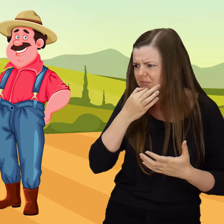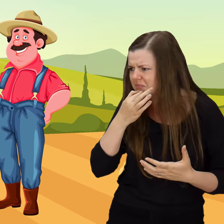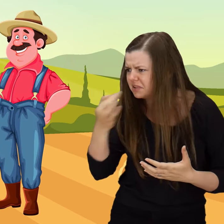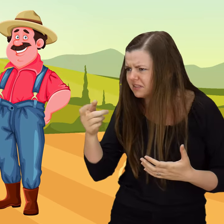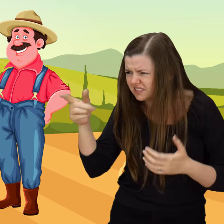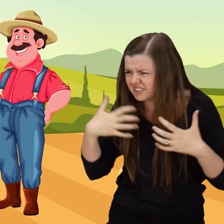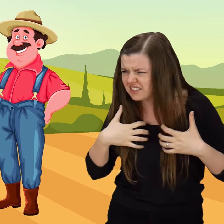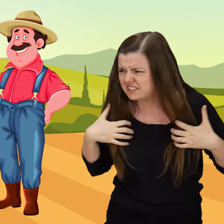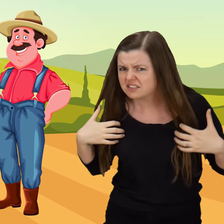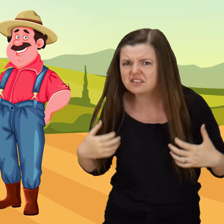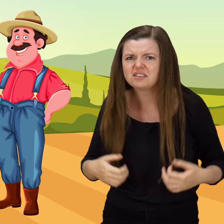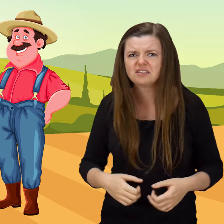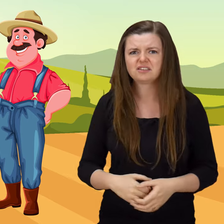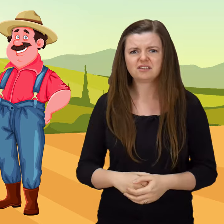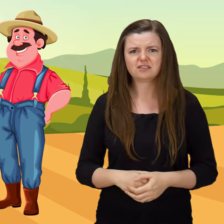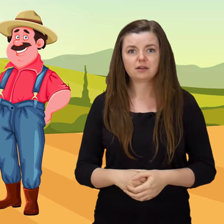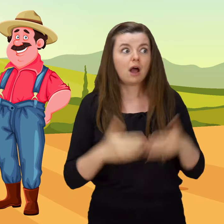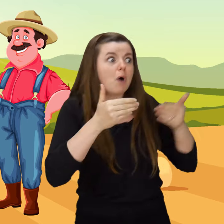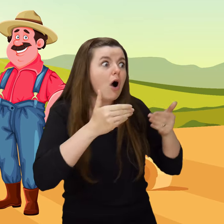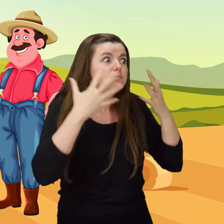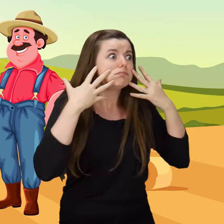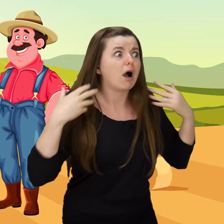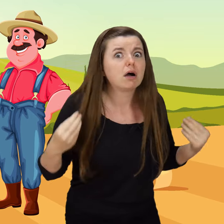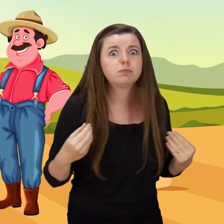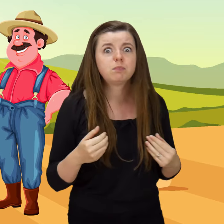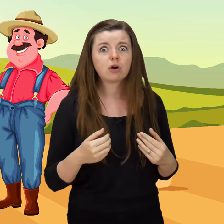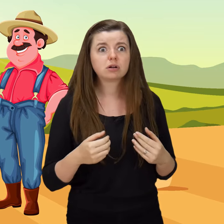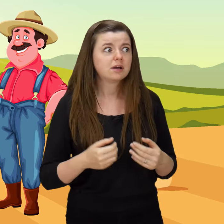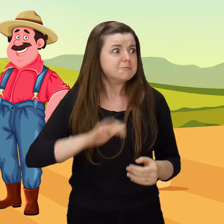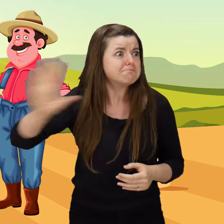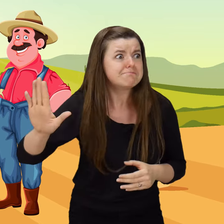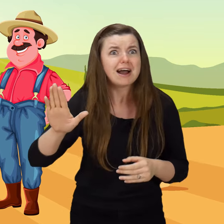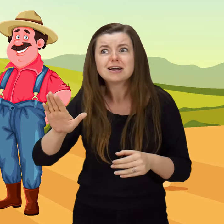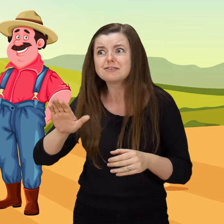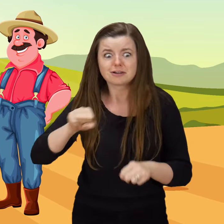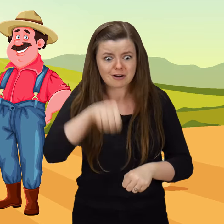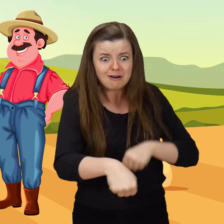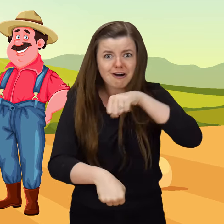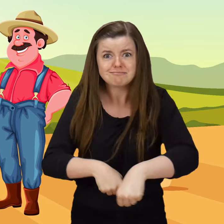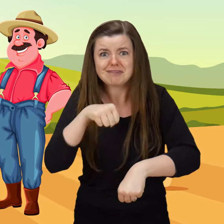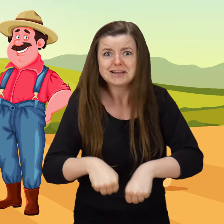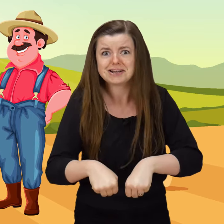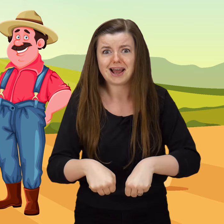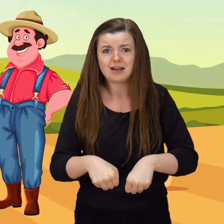Ojciec się zapyta. Ach, lew może! Miał kopyta